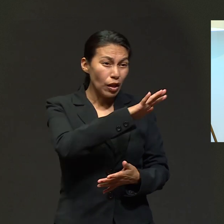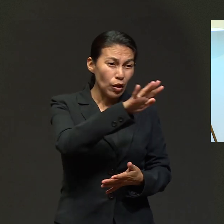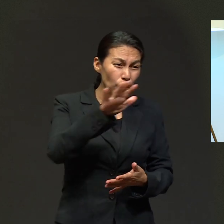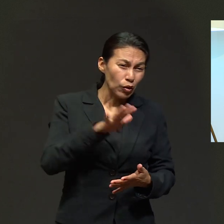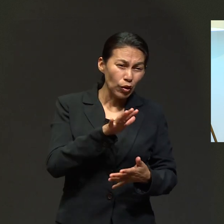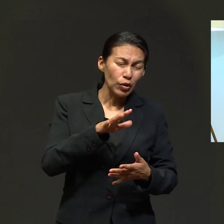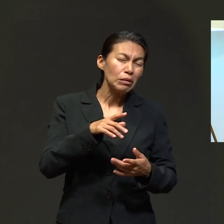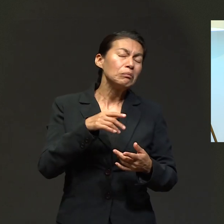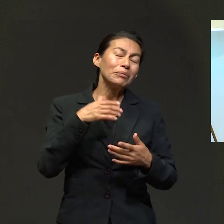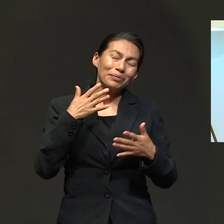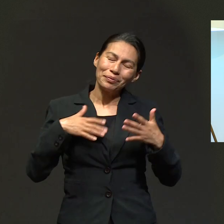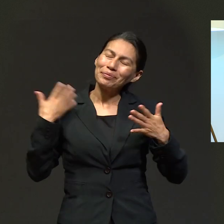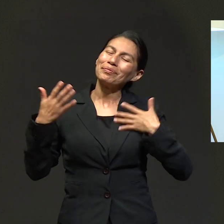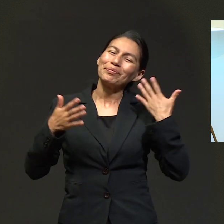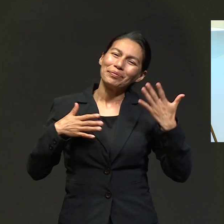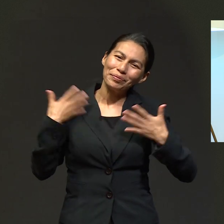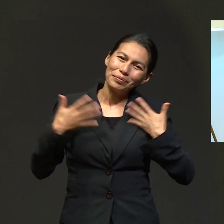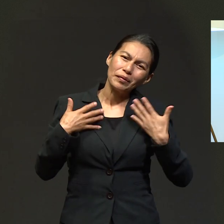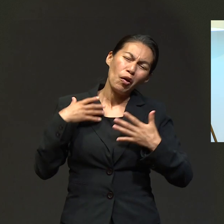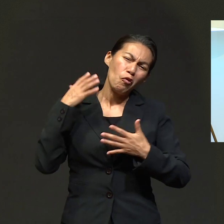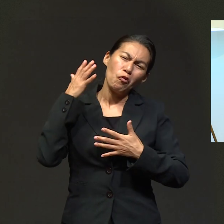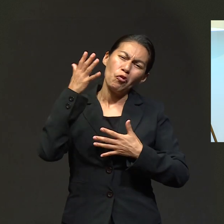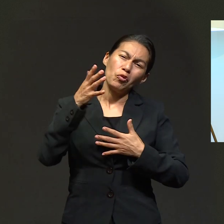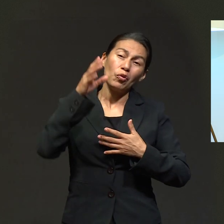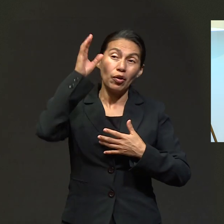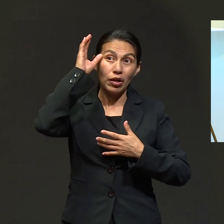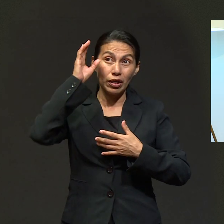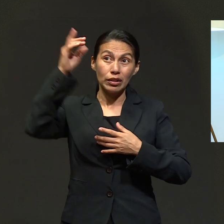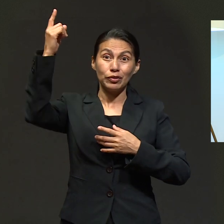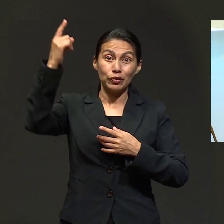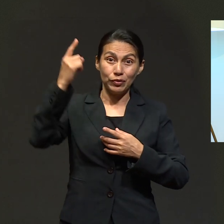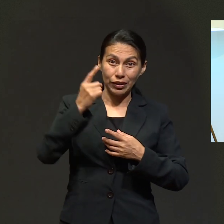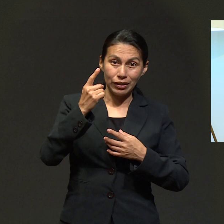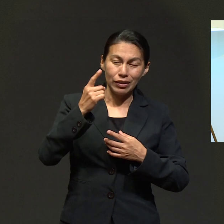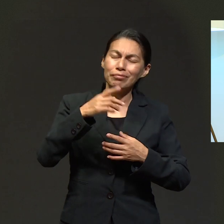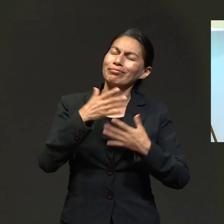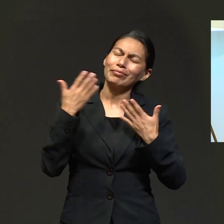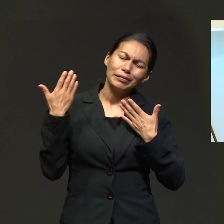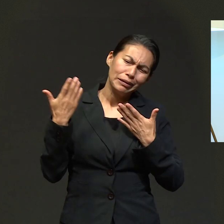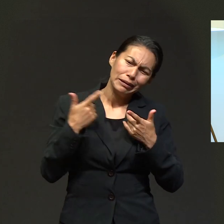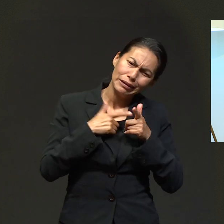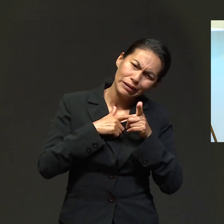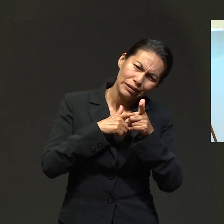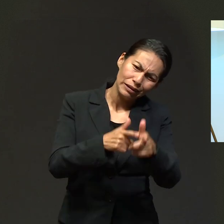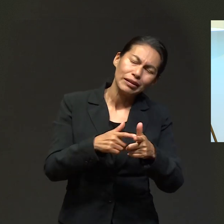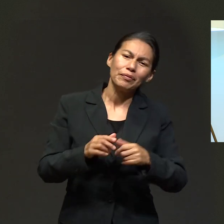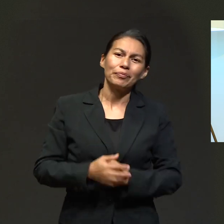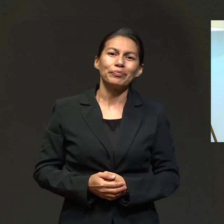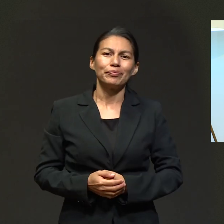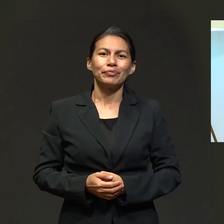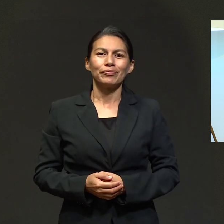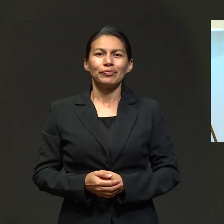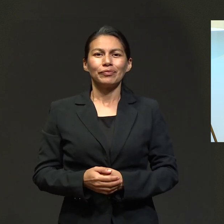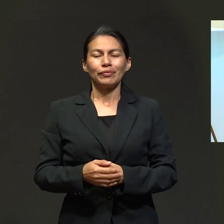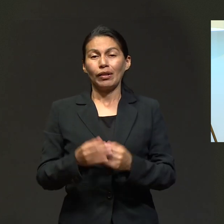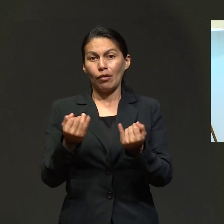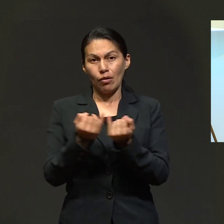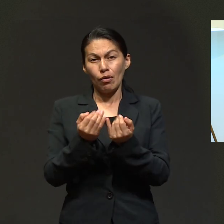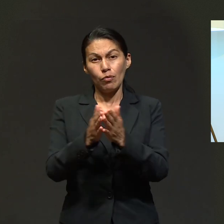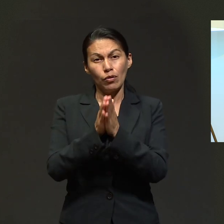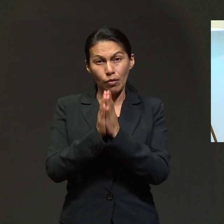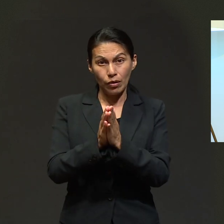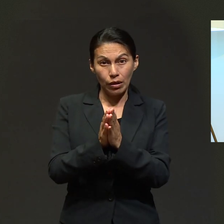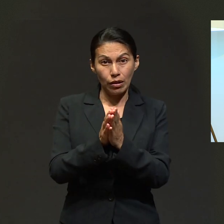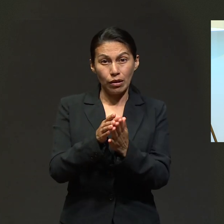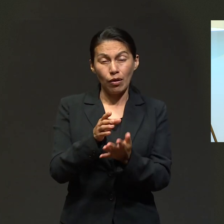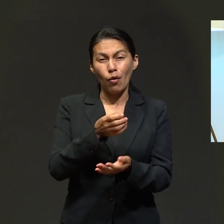venga en esta división y en el mundo entero. También debemos continuar orando por Julio